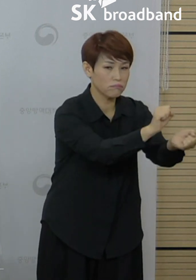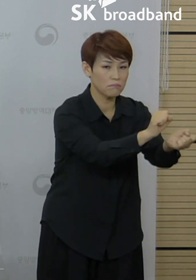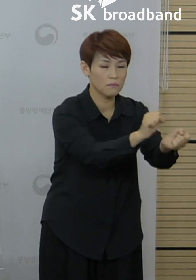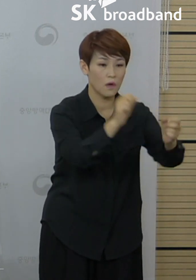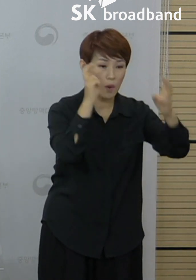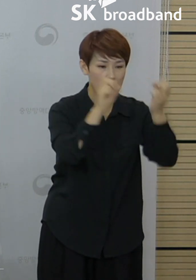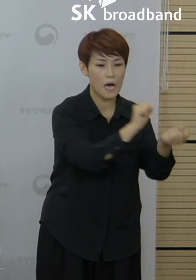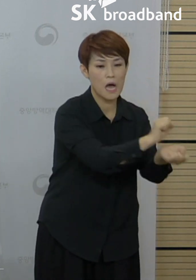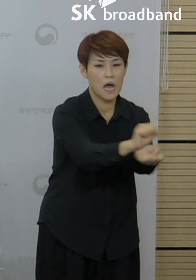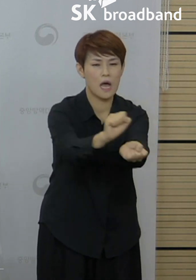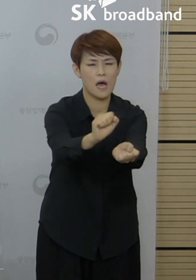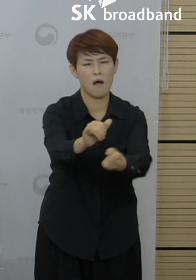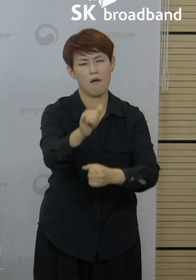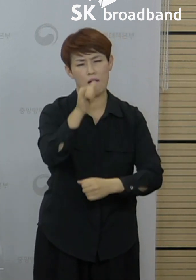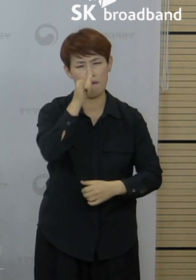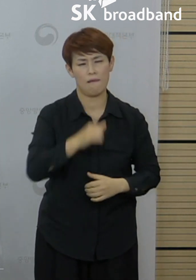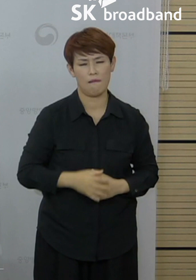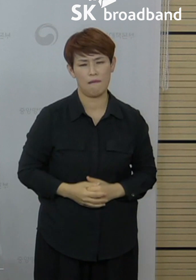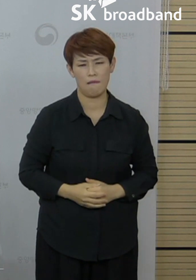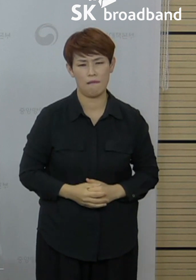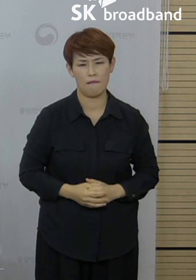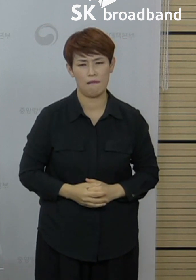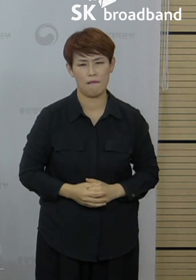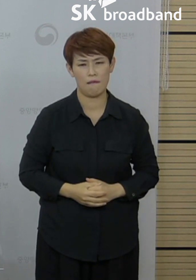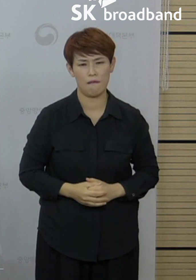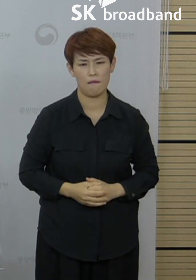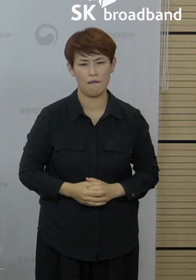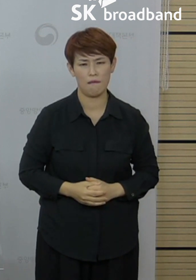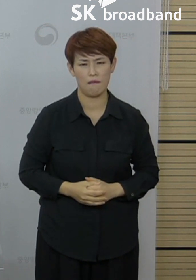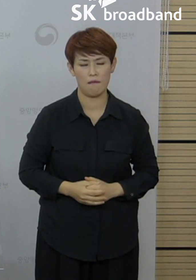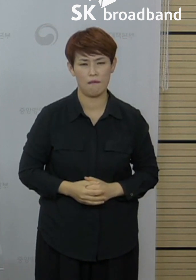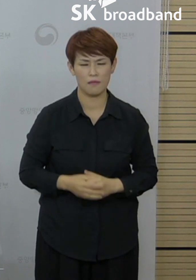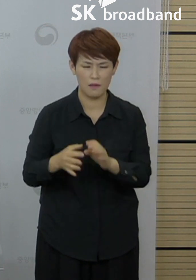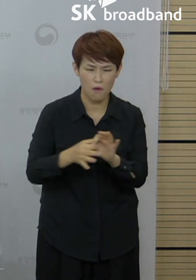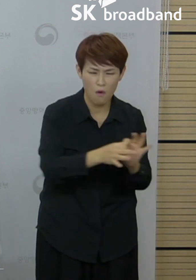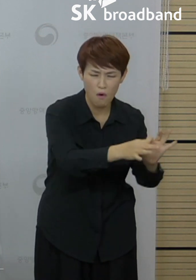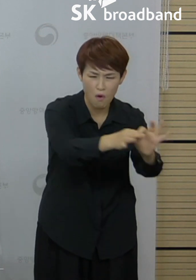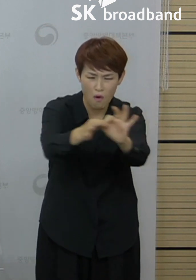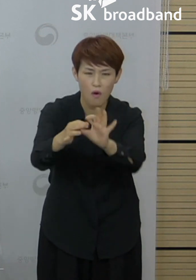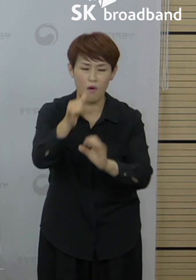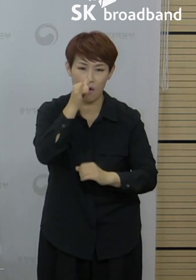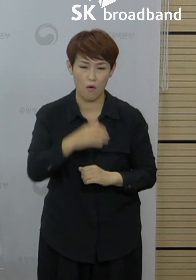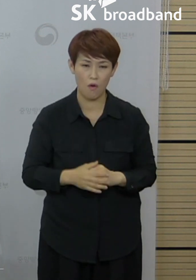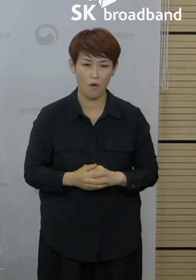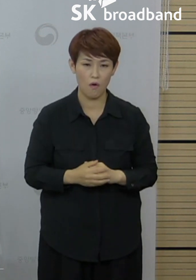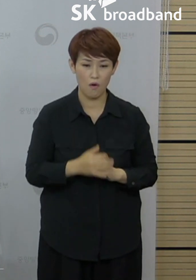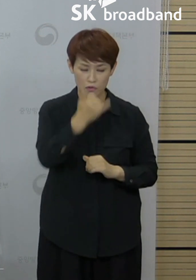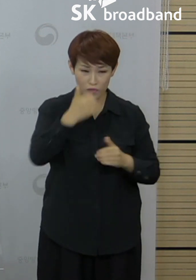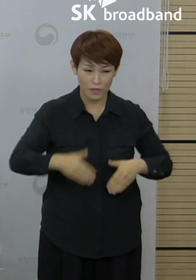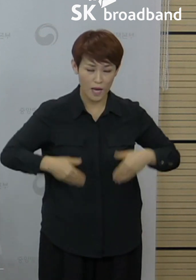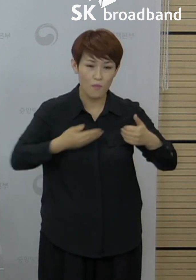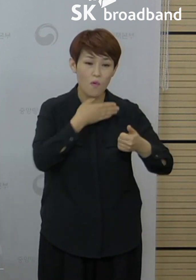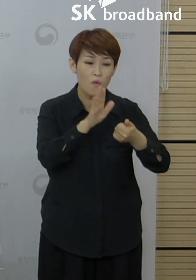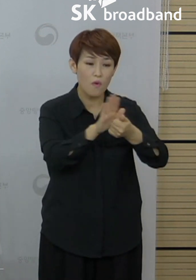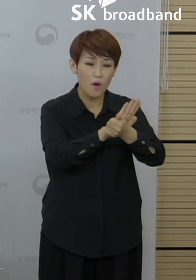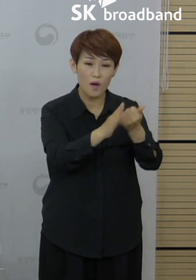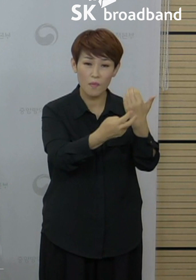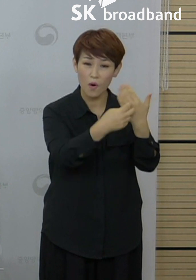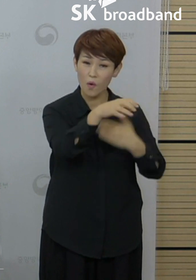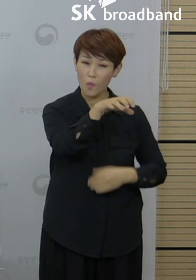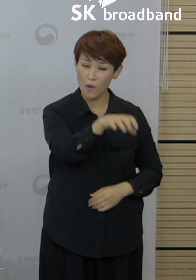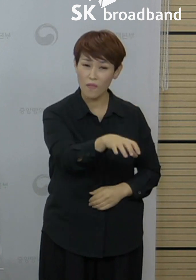추가 전파된 것으로 그렇게 추정을 하고 있습니다. 충남 공주시 유양병원 사례의 경우